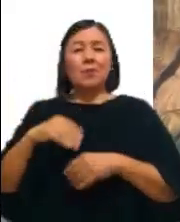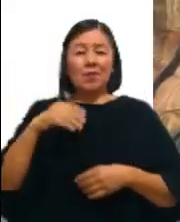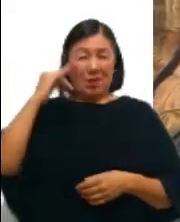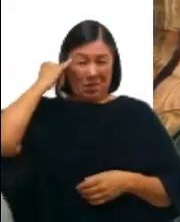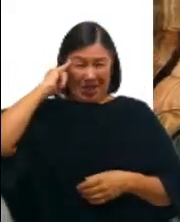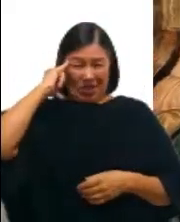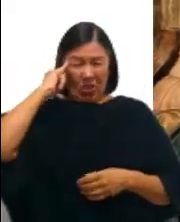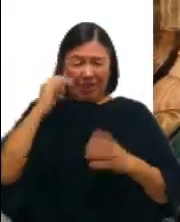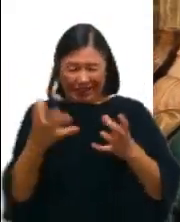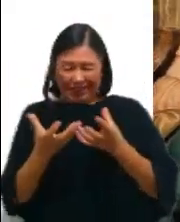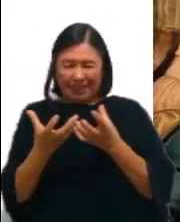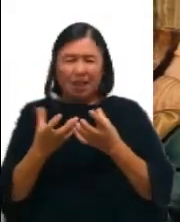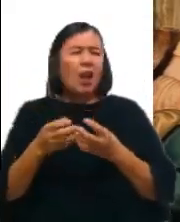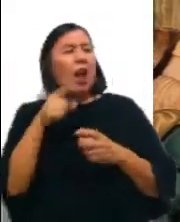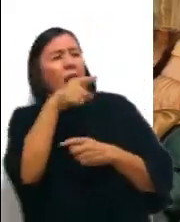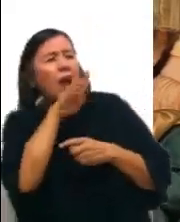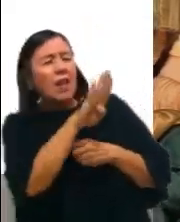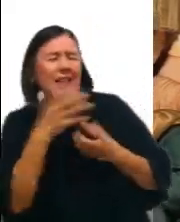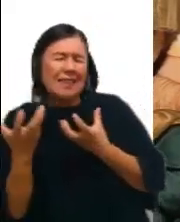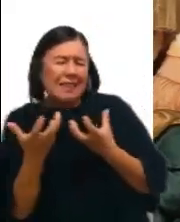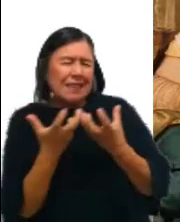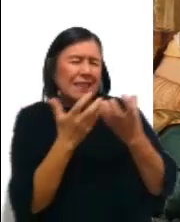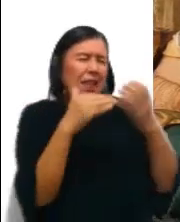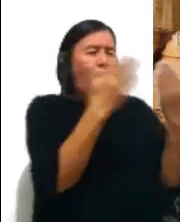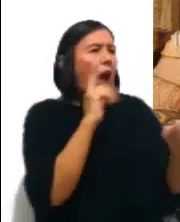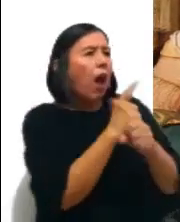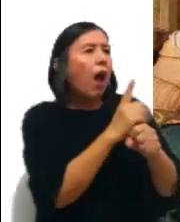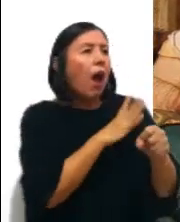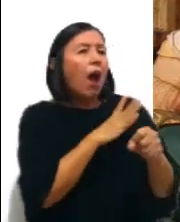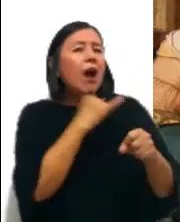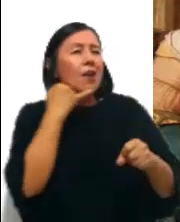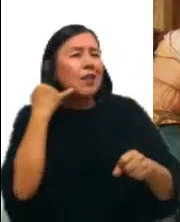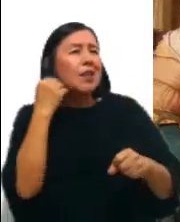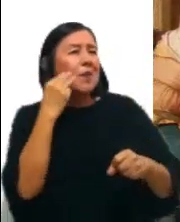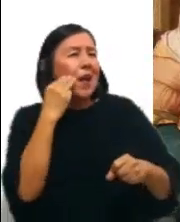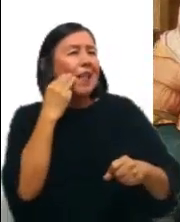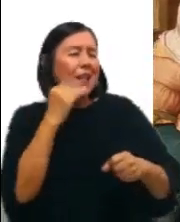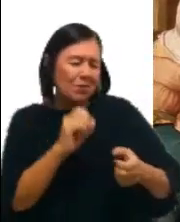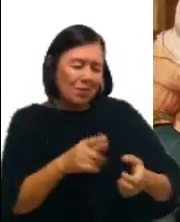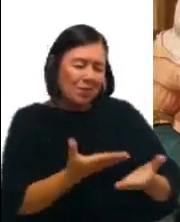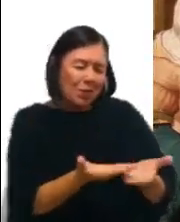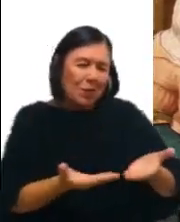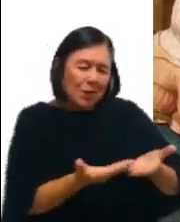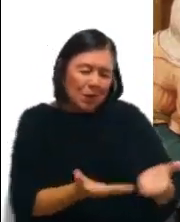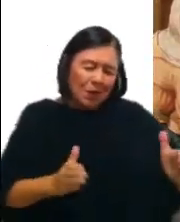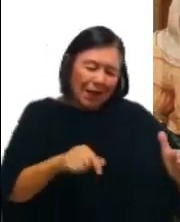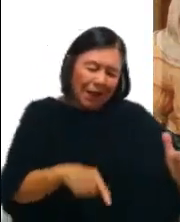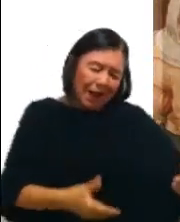fueron a toda prisa hacia Belén y encontraron a María, a José y al niño recostado en el pesebre